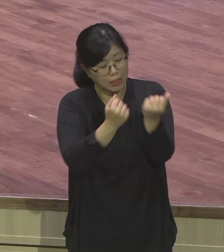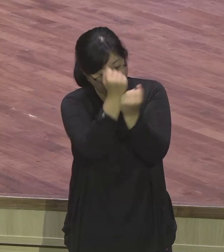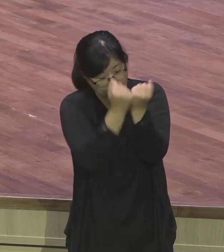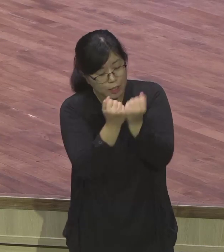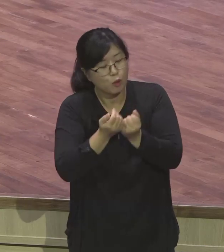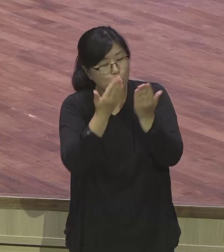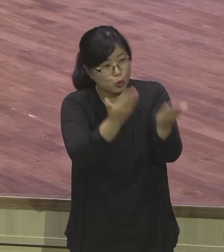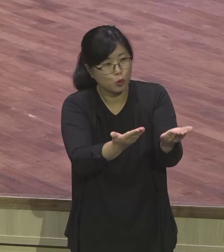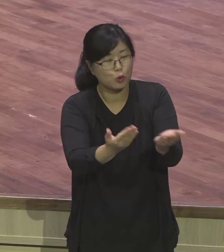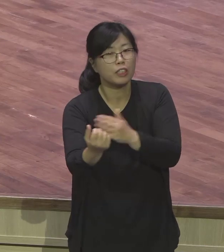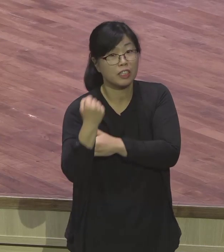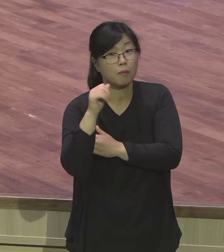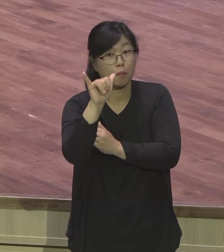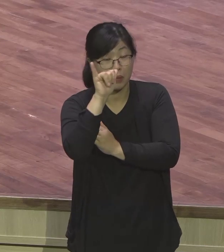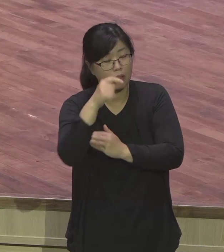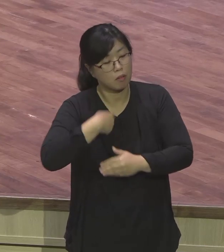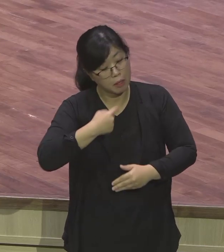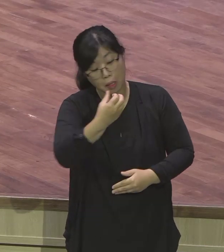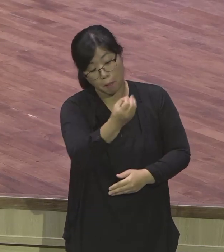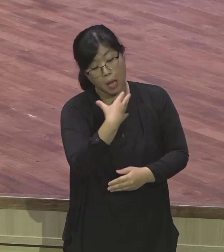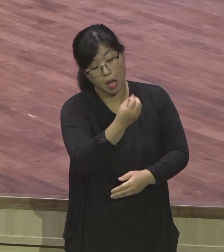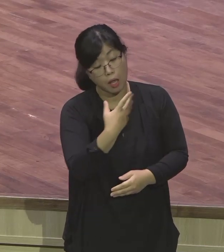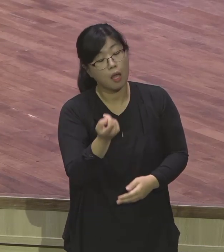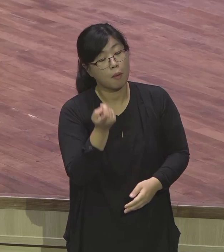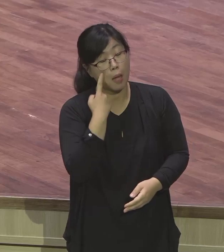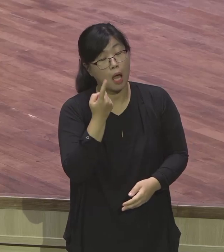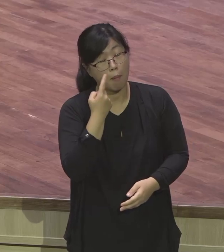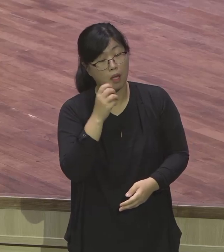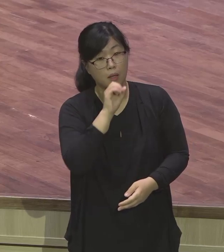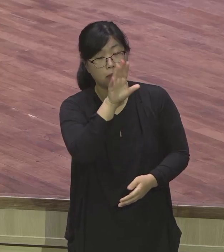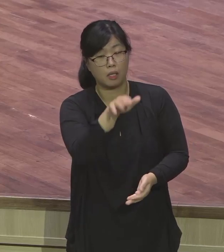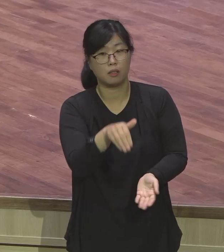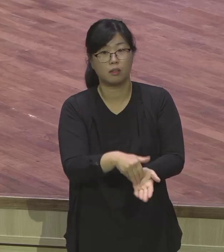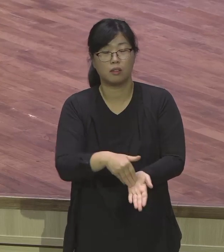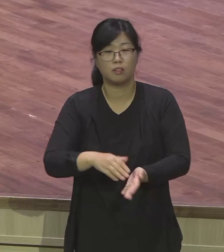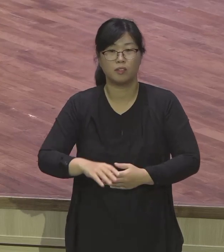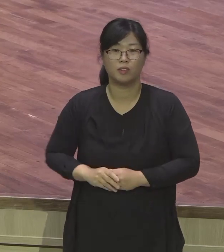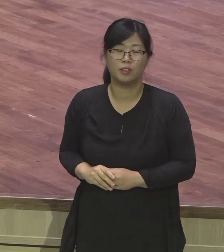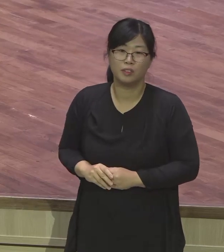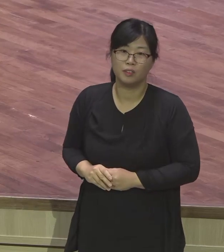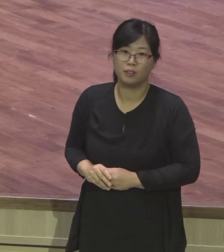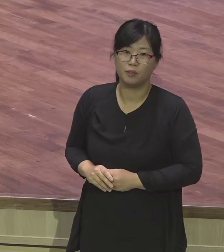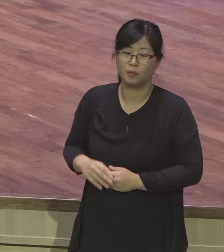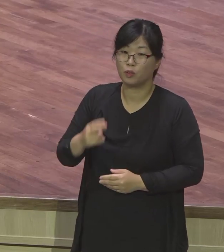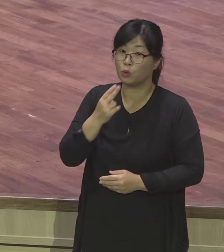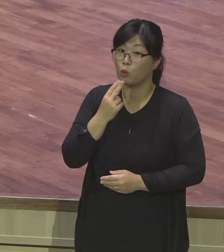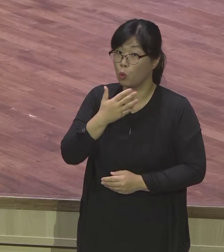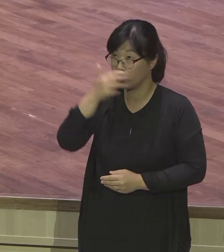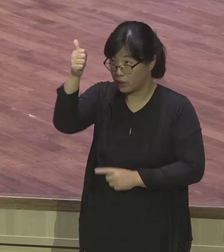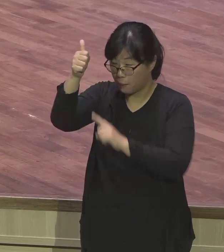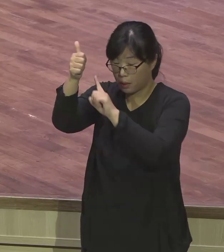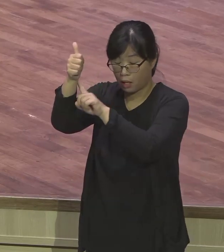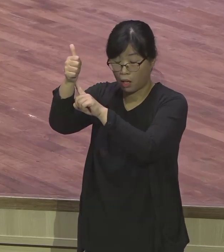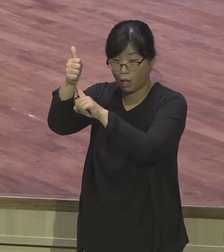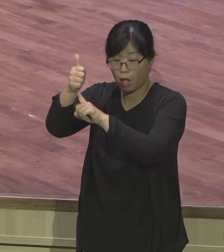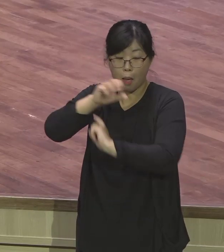여기서 우리는 요셉의 두 가지 신앙 자세를 볼 수 있는데 첫째는 요셉에게 있는